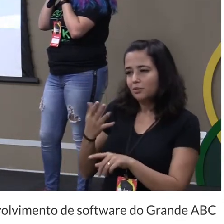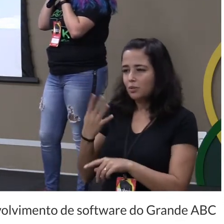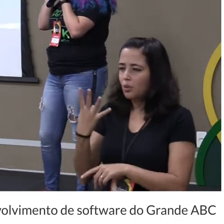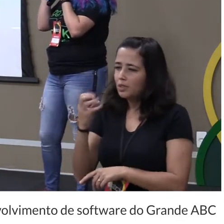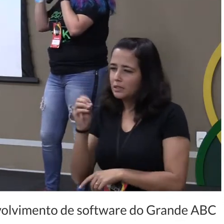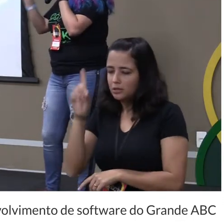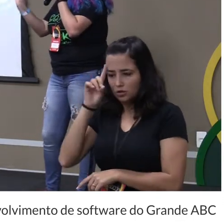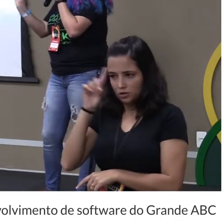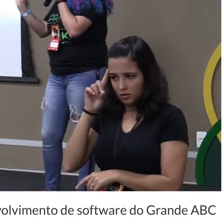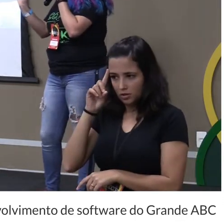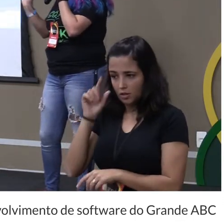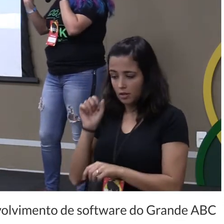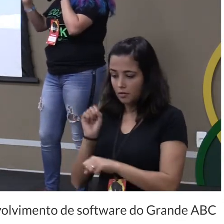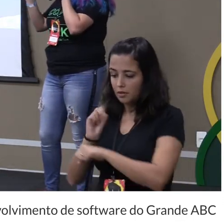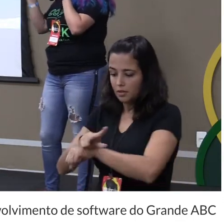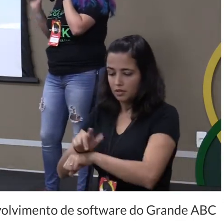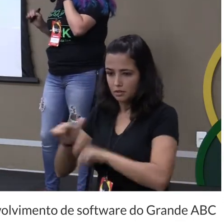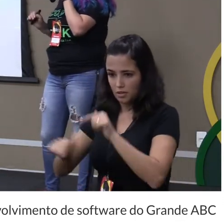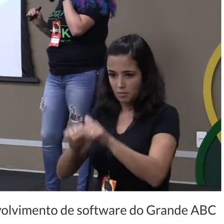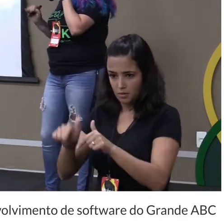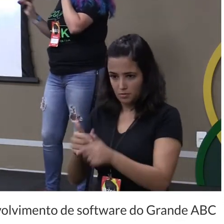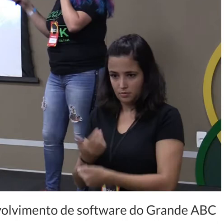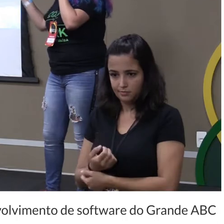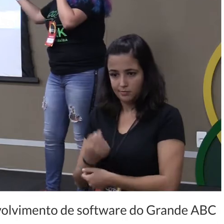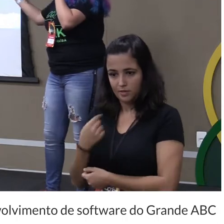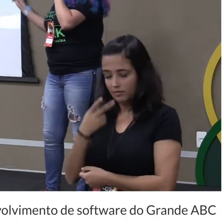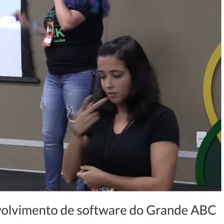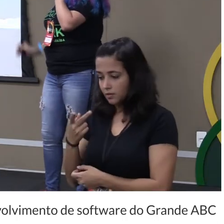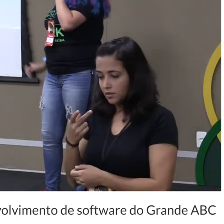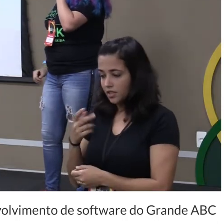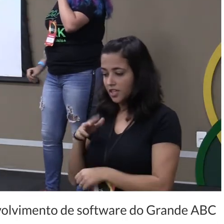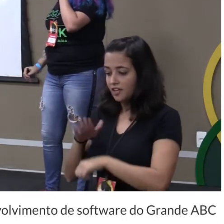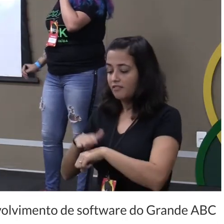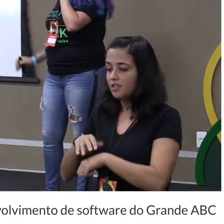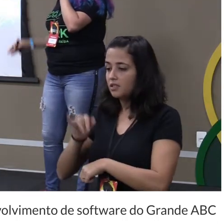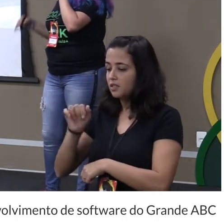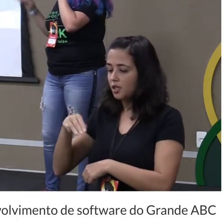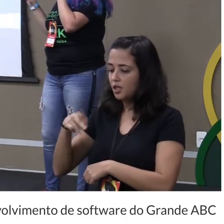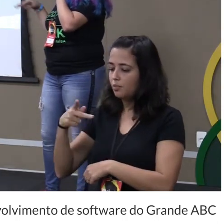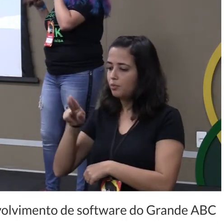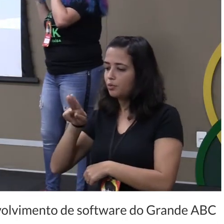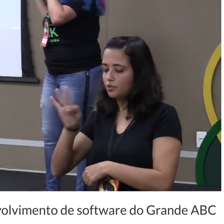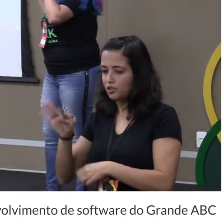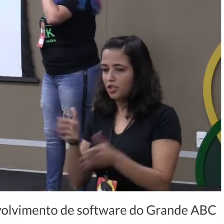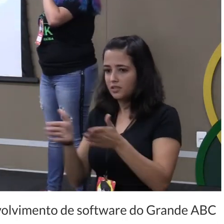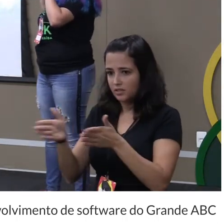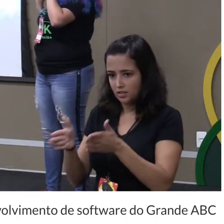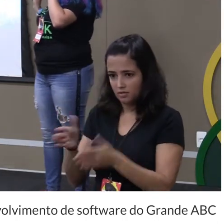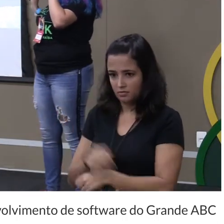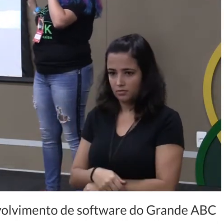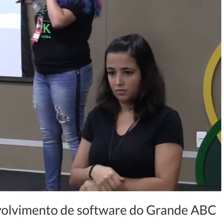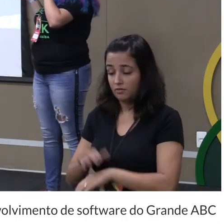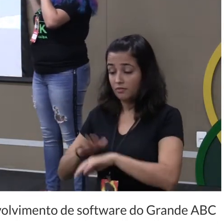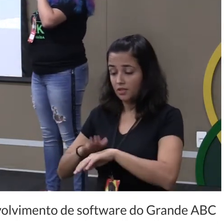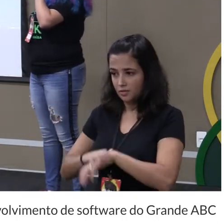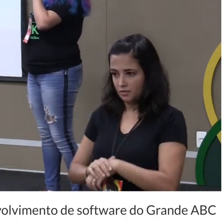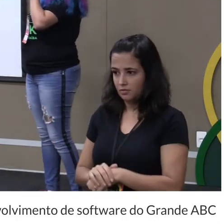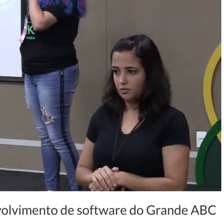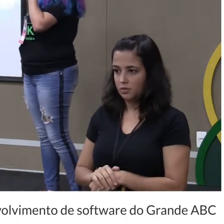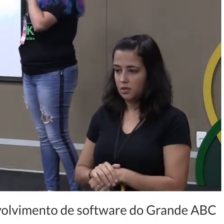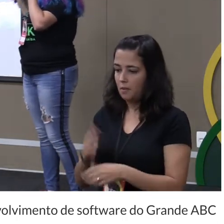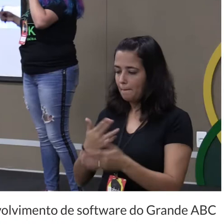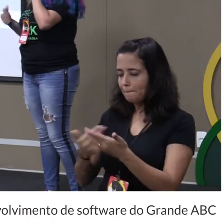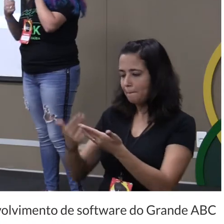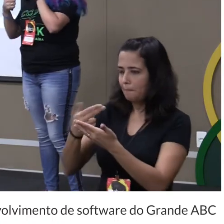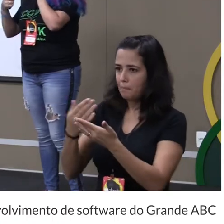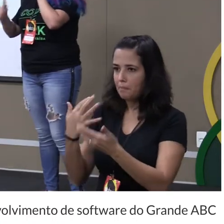dias eu entrei no trabalho me deram uma tarefa assim ó faz um input aí acessível que a gente vai usar um componente de input estilizado